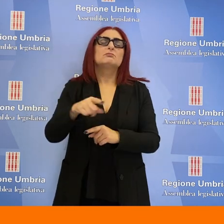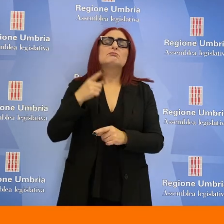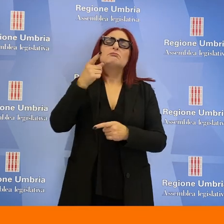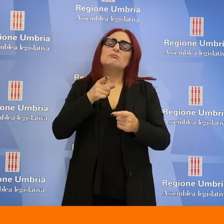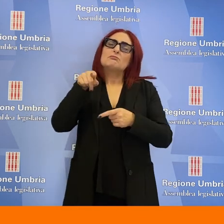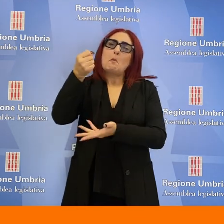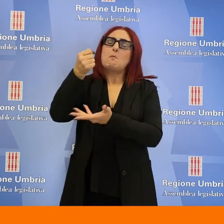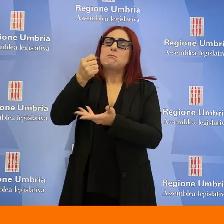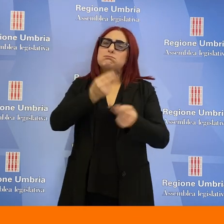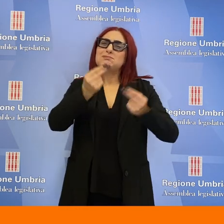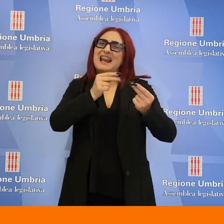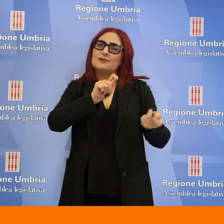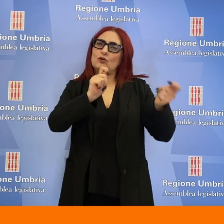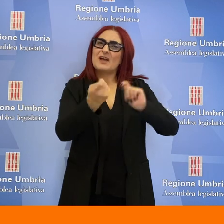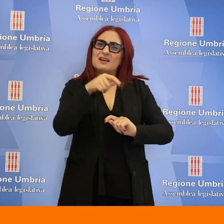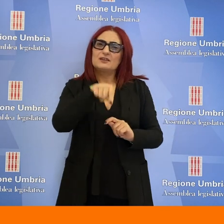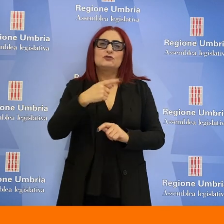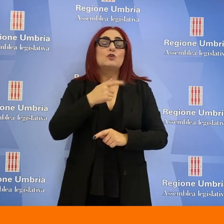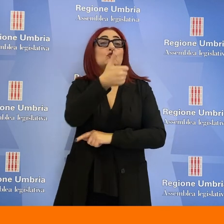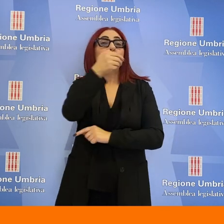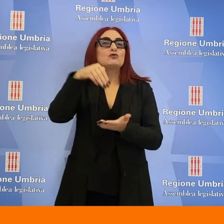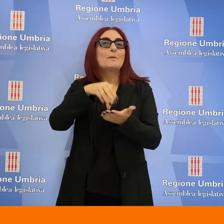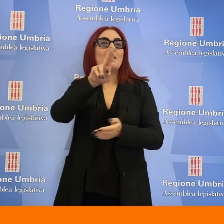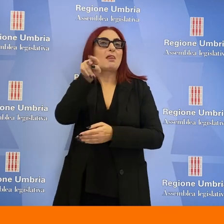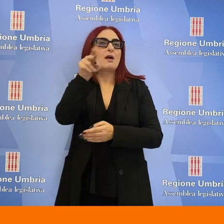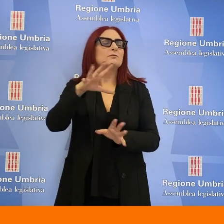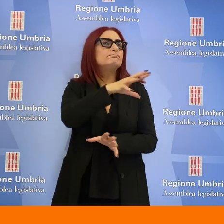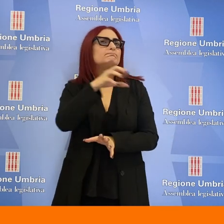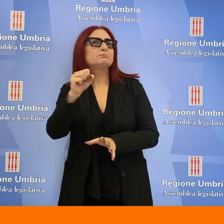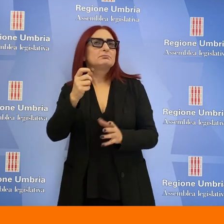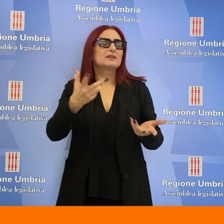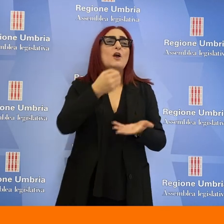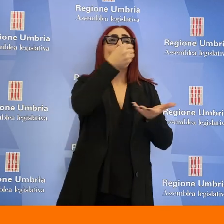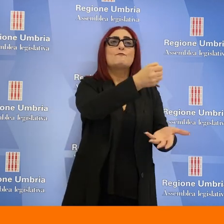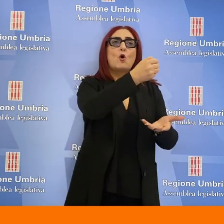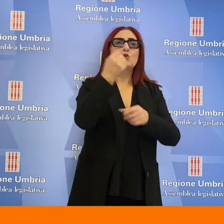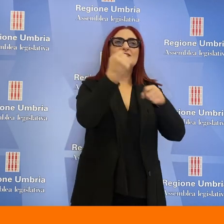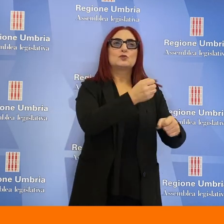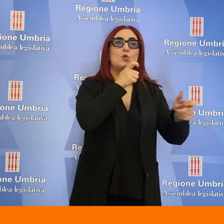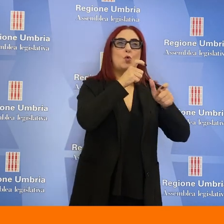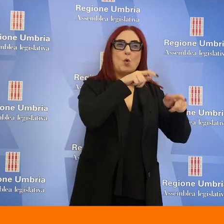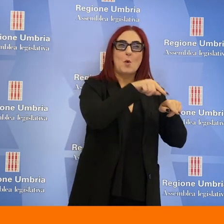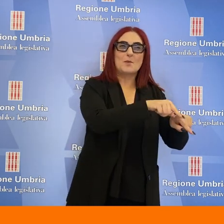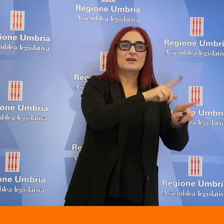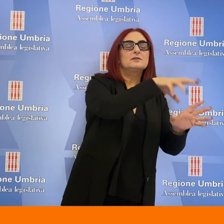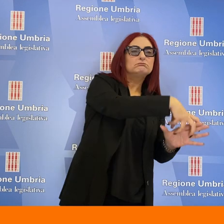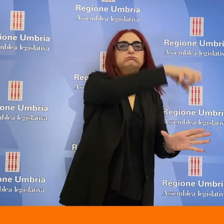prevede una riprogrammazione di 100.000 euro provenienti dal Fondo Comunicazione Istituzionale per andare a incrementare i fondi a